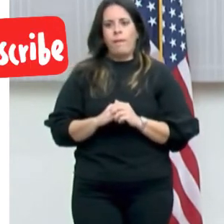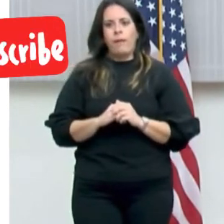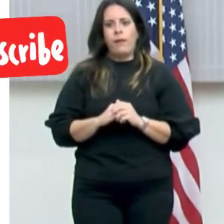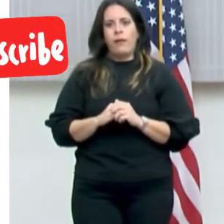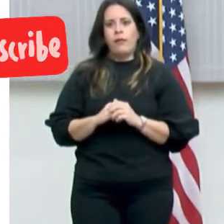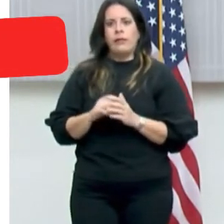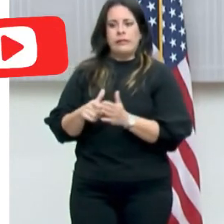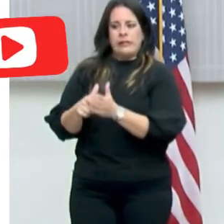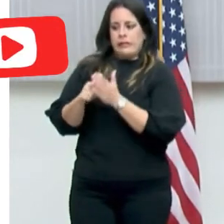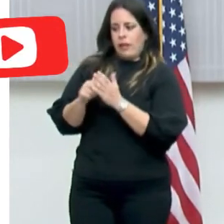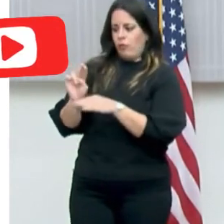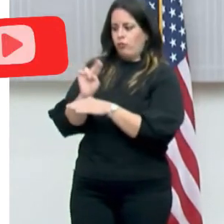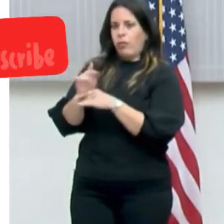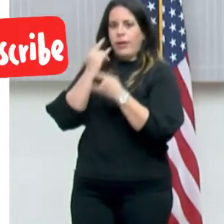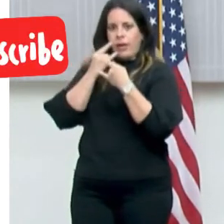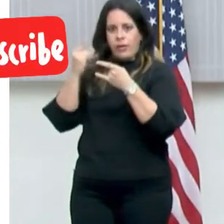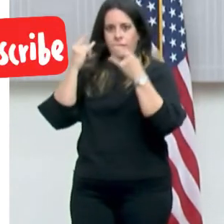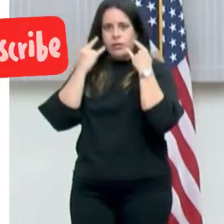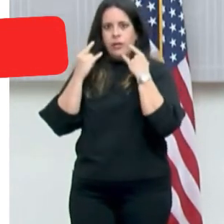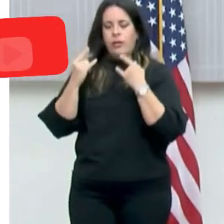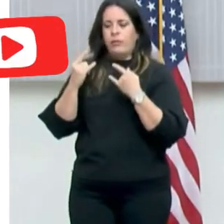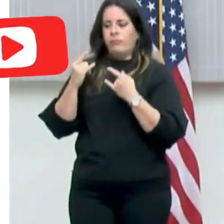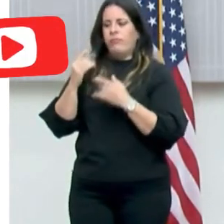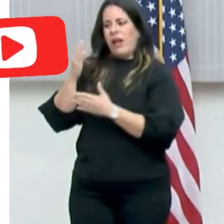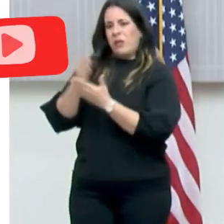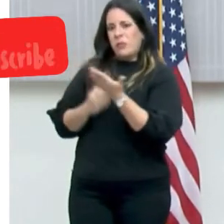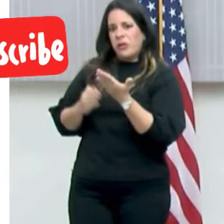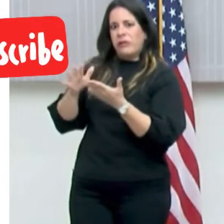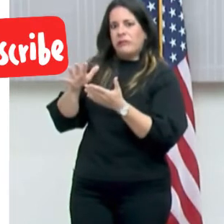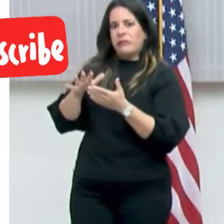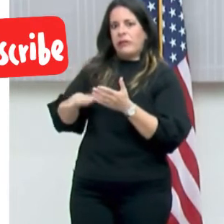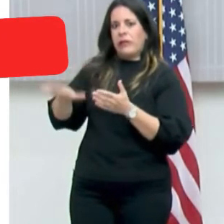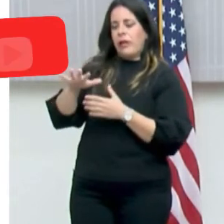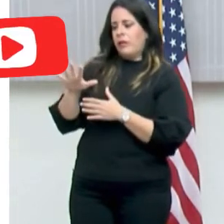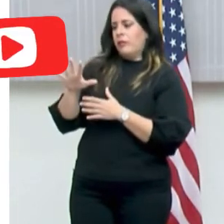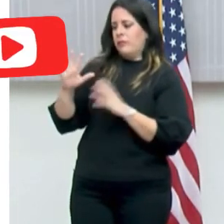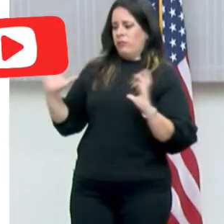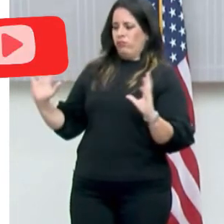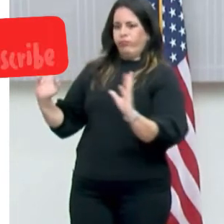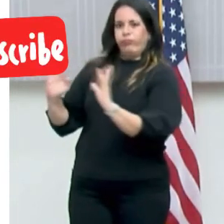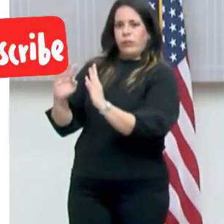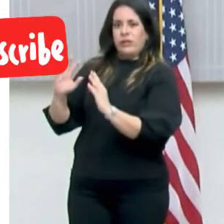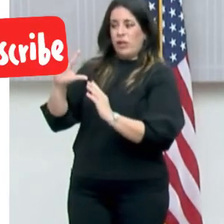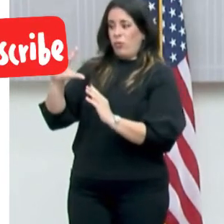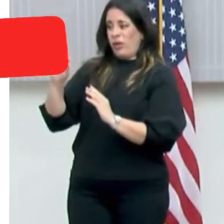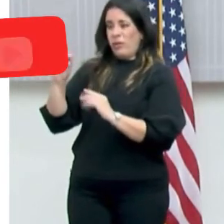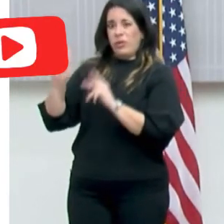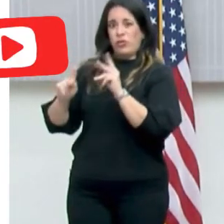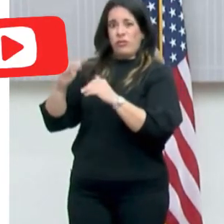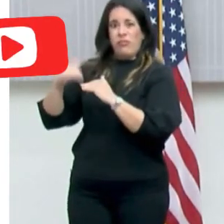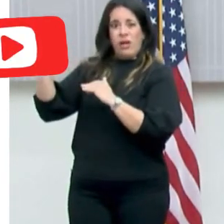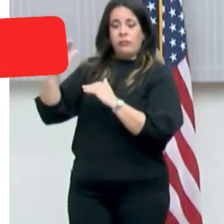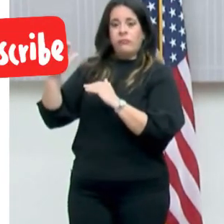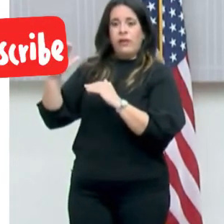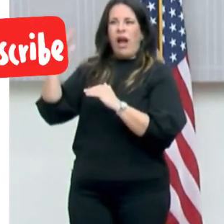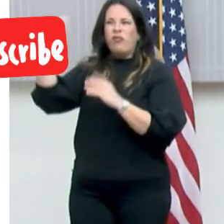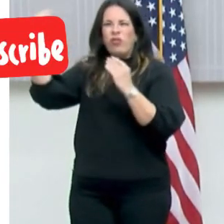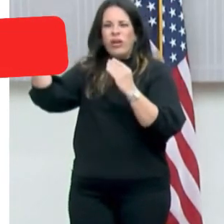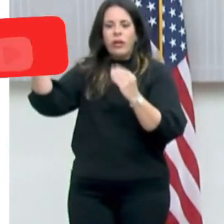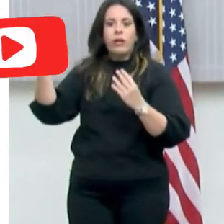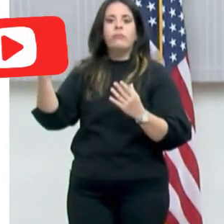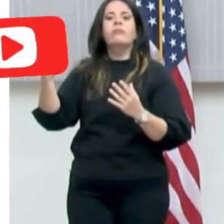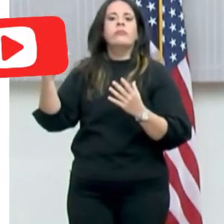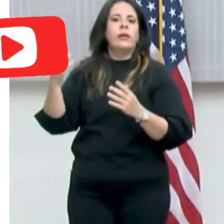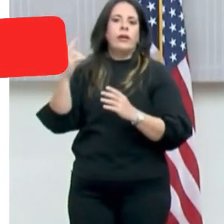o requerimiento de uso de mascarilla en aglomeraciones de 50 personas o más en lugares exteriores, eso